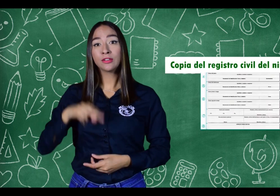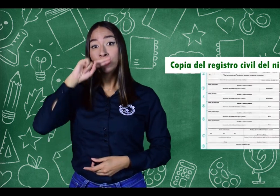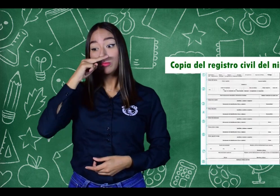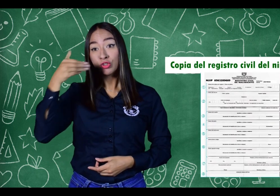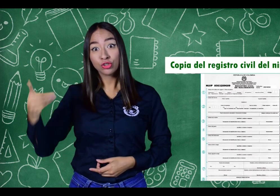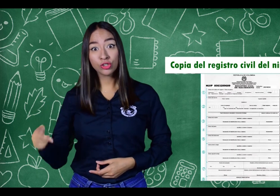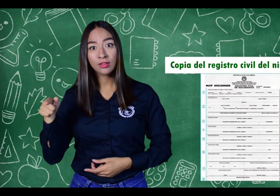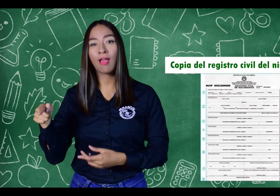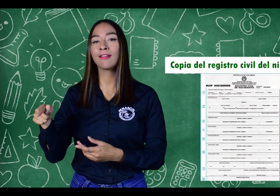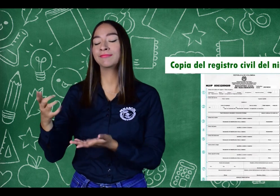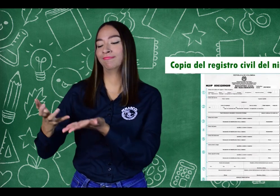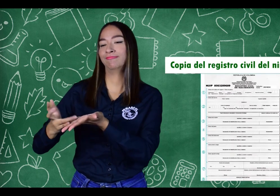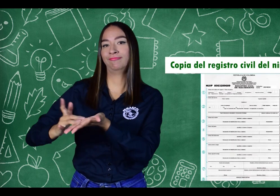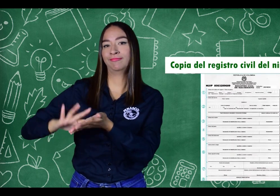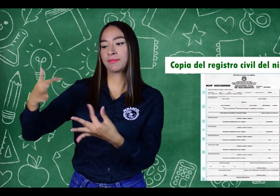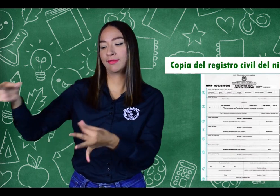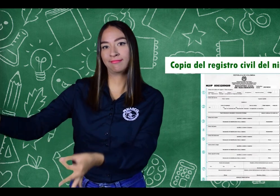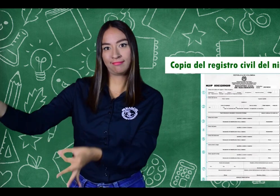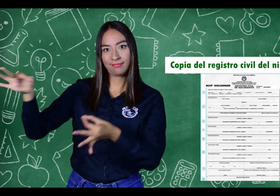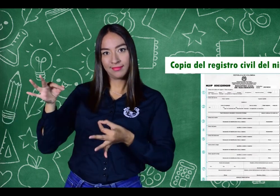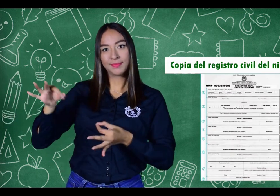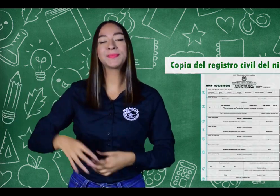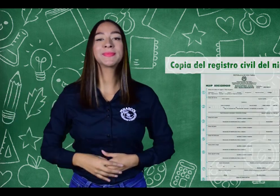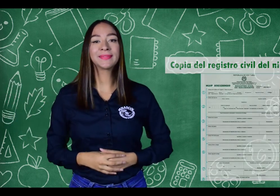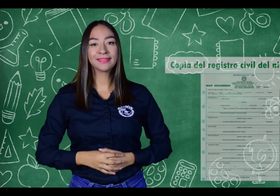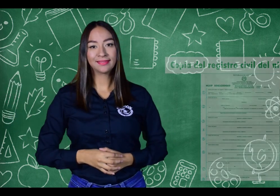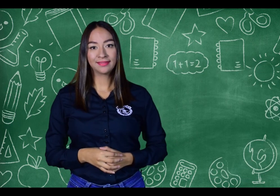1º Copia del registro civil del niño o niña